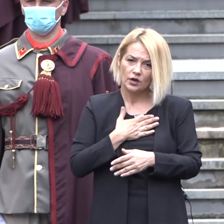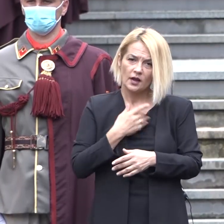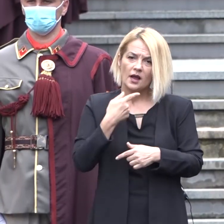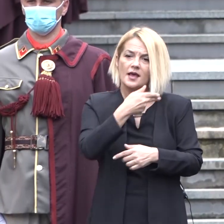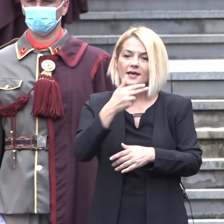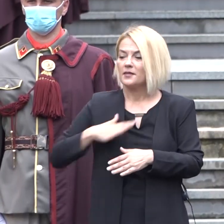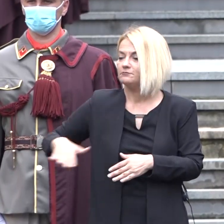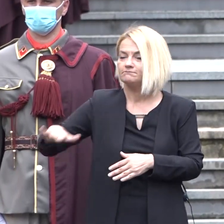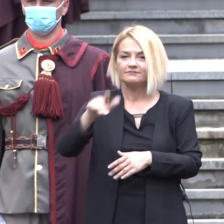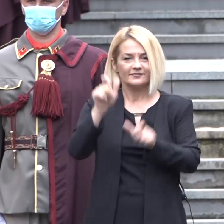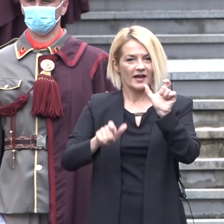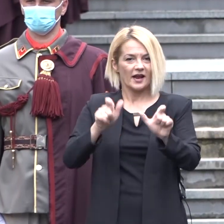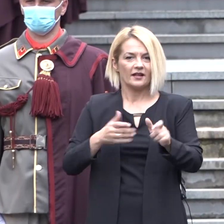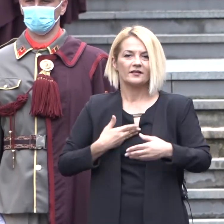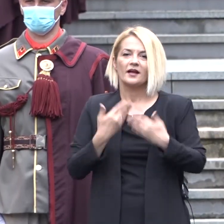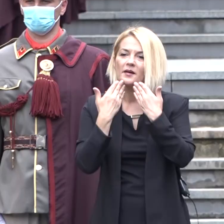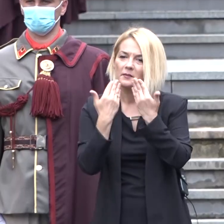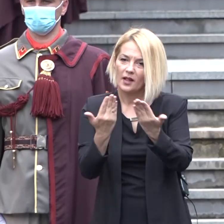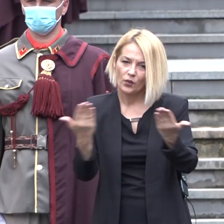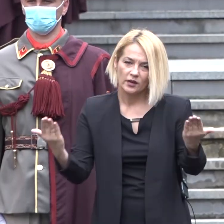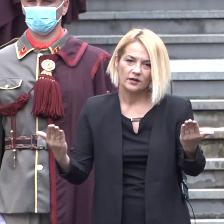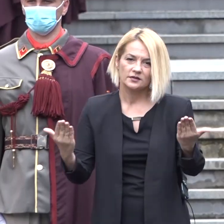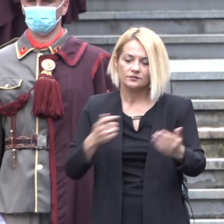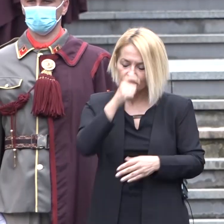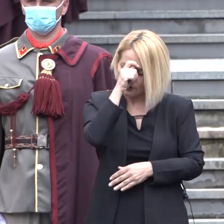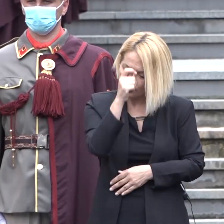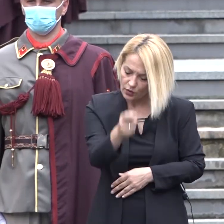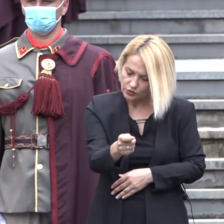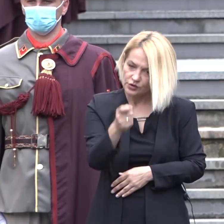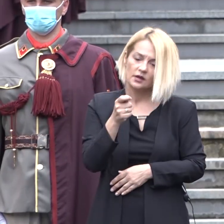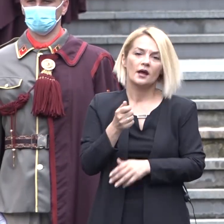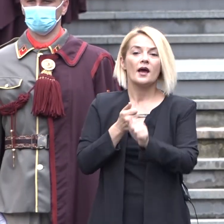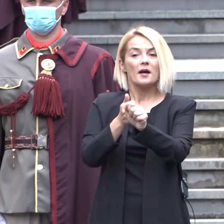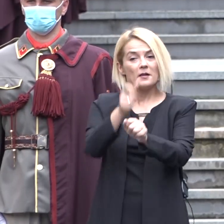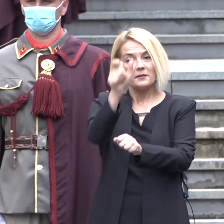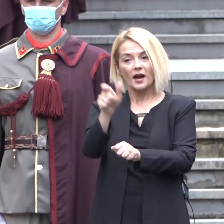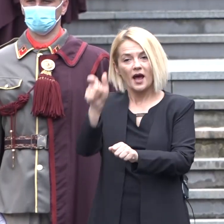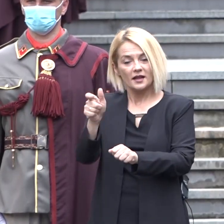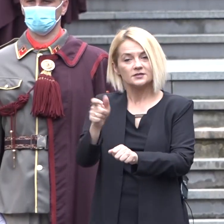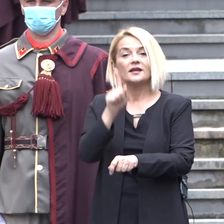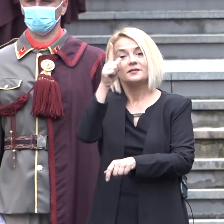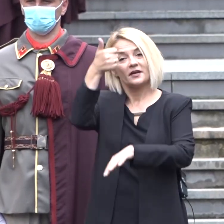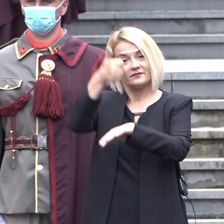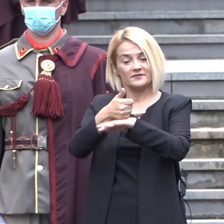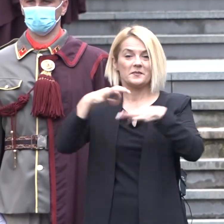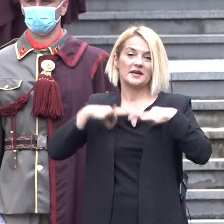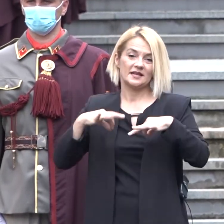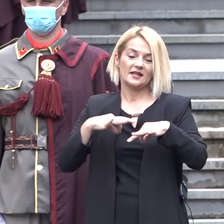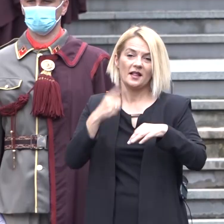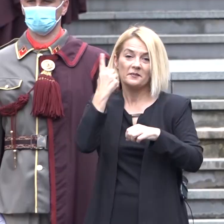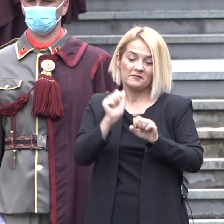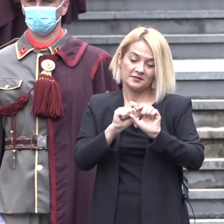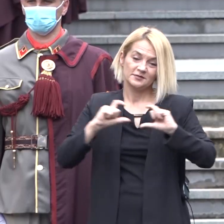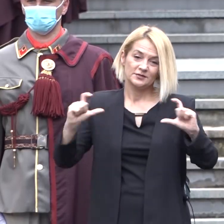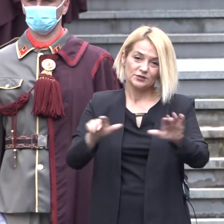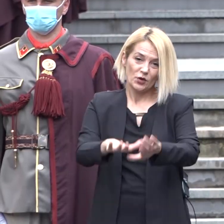македонските граѓани да ја изразам нашата благодарност и почит кон пратениците и председателот на првото повеќе партицко собрање